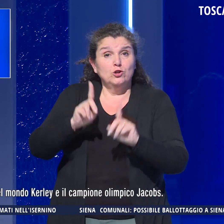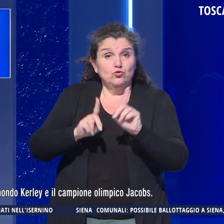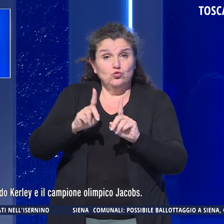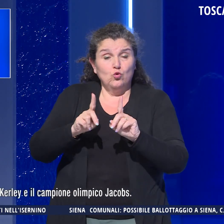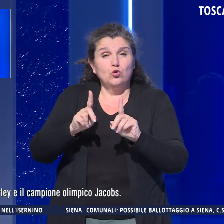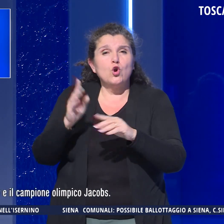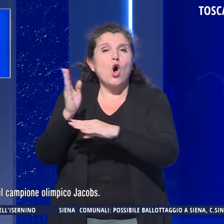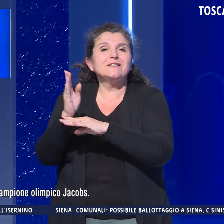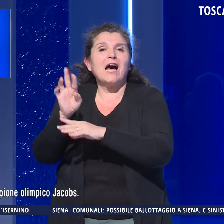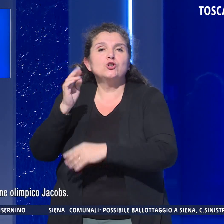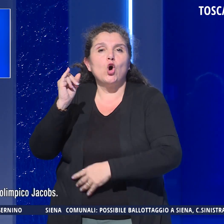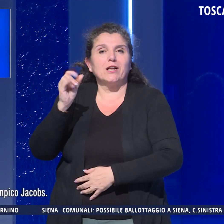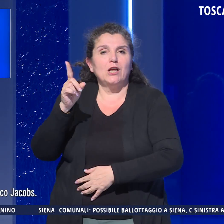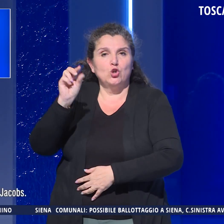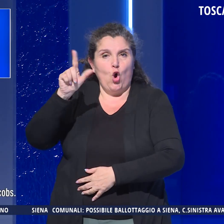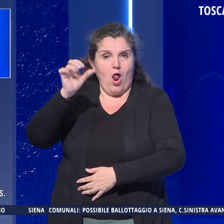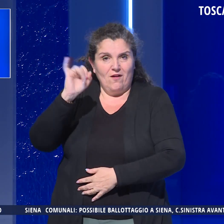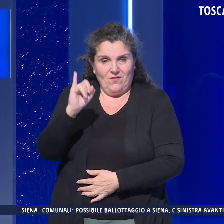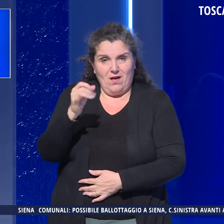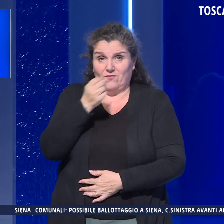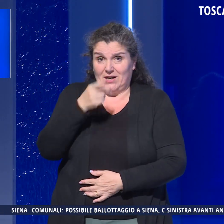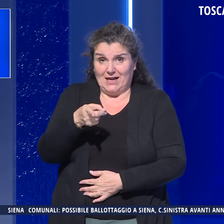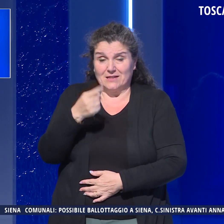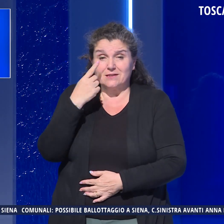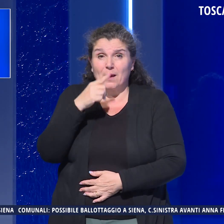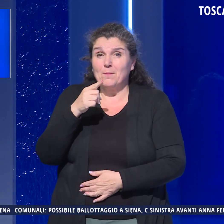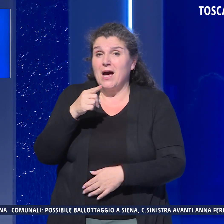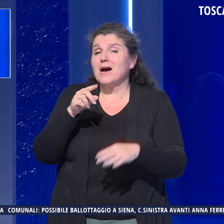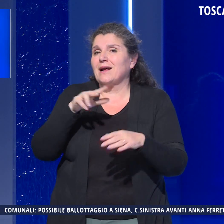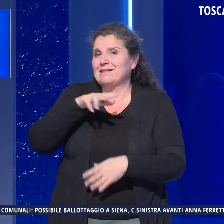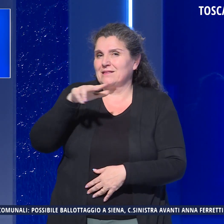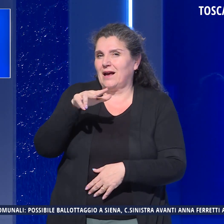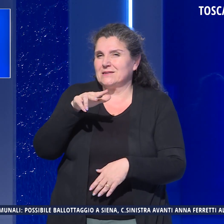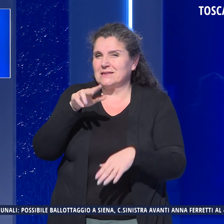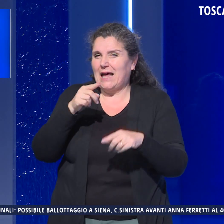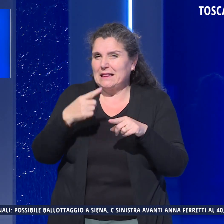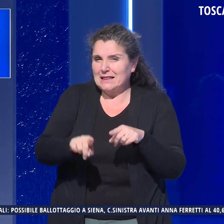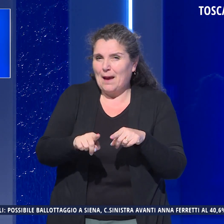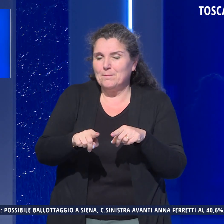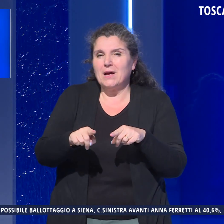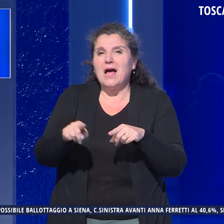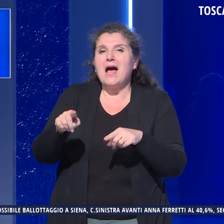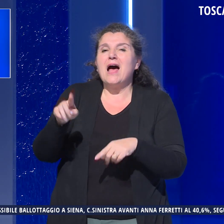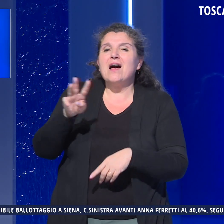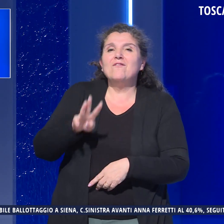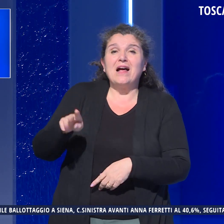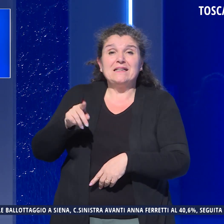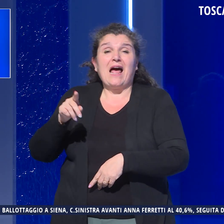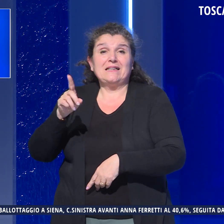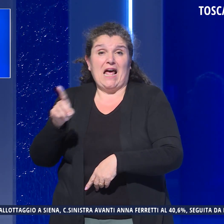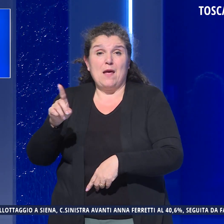Redolfi di Firenze per la tappa, la terza, della Vanda Diamond